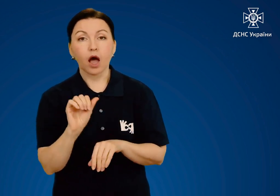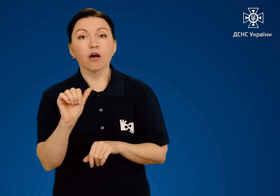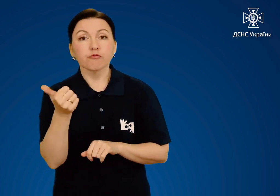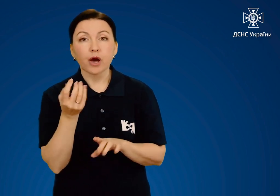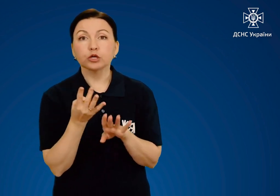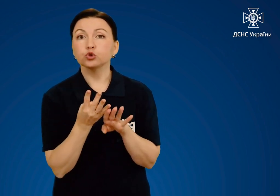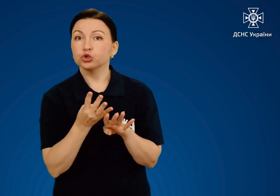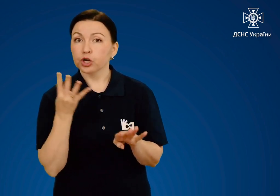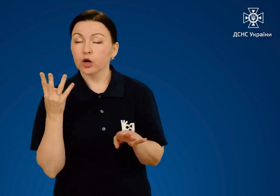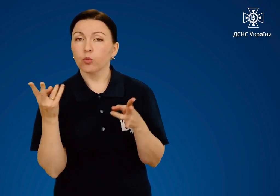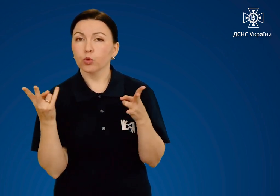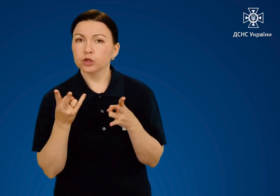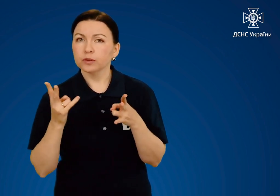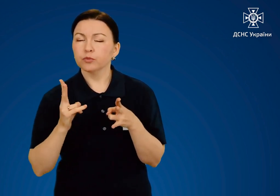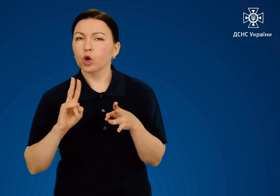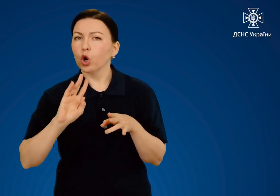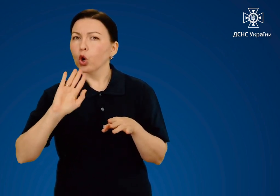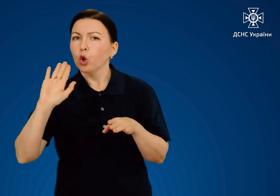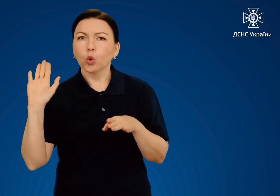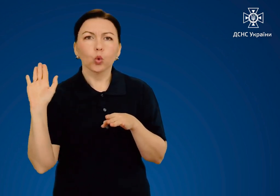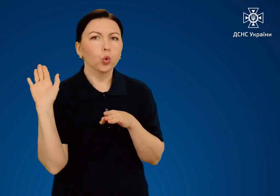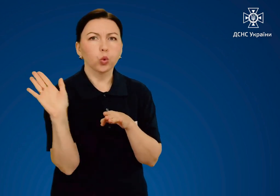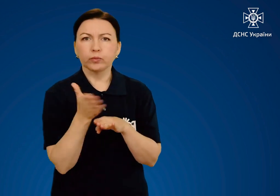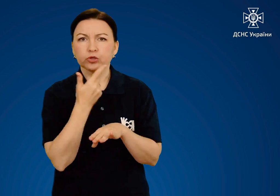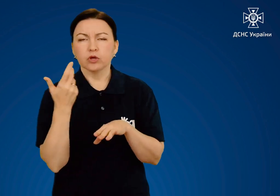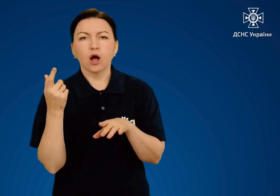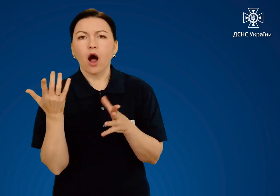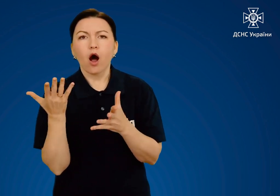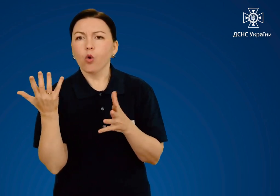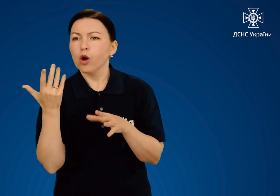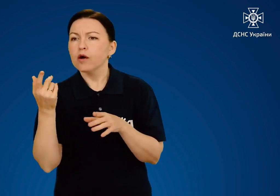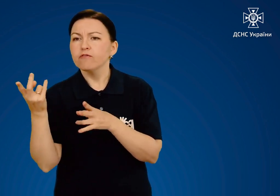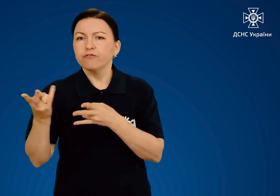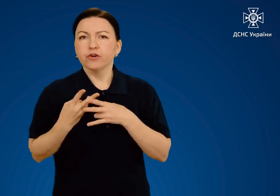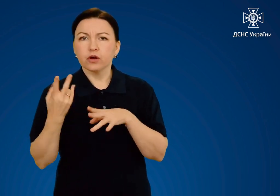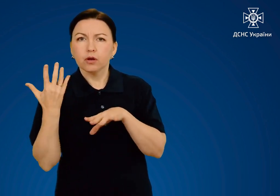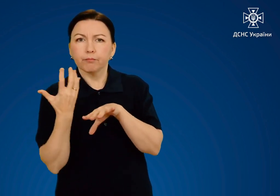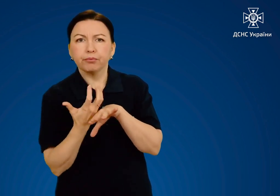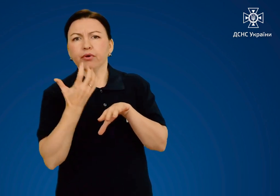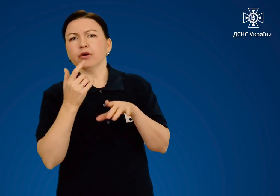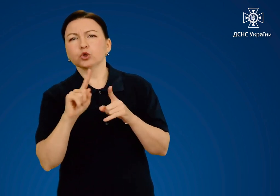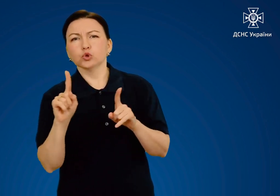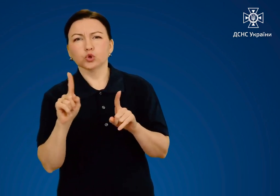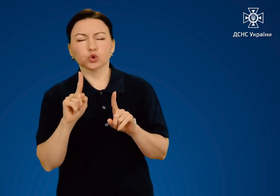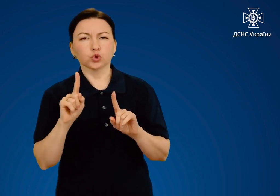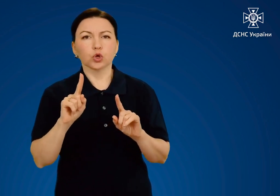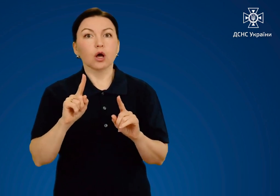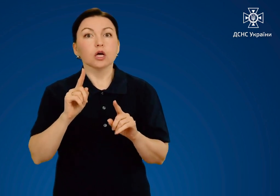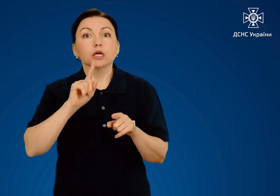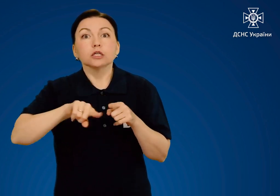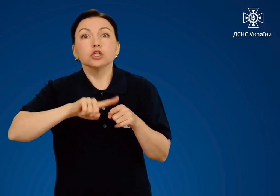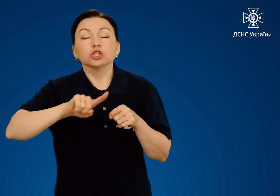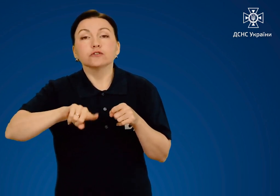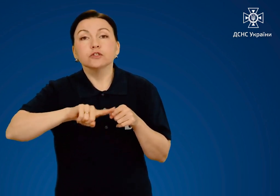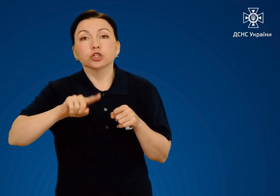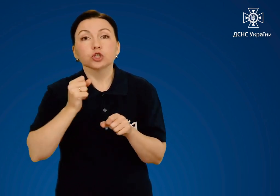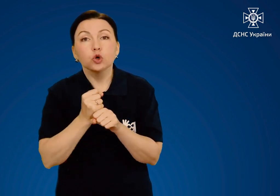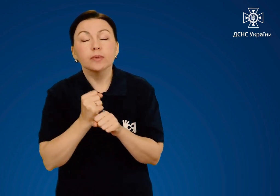В першу чергу потрібно усунути джерело опіку. І чим швидше ви це зробите, тим